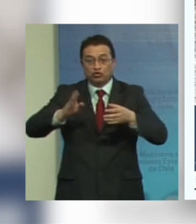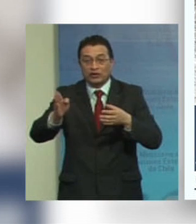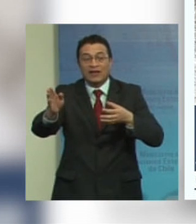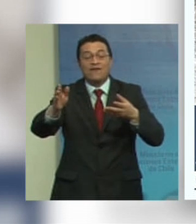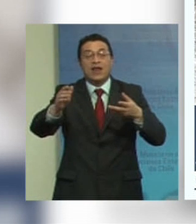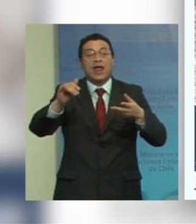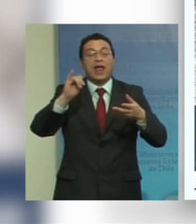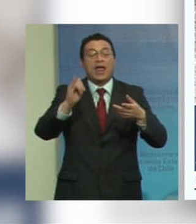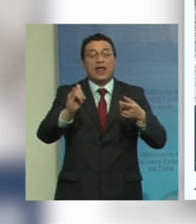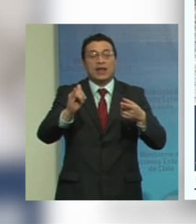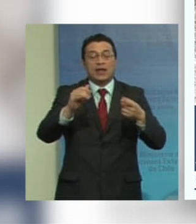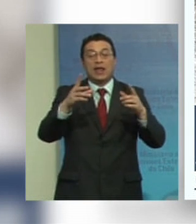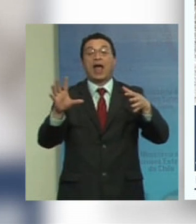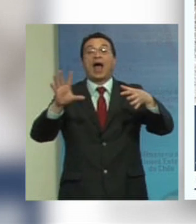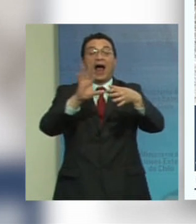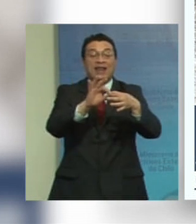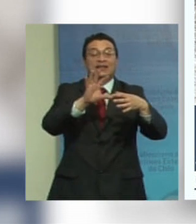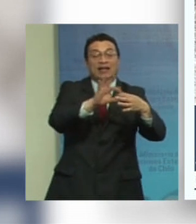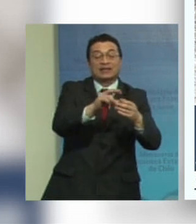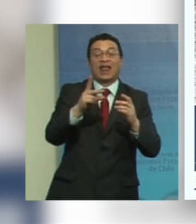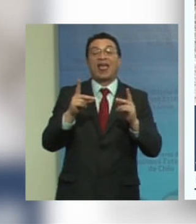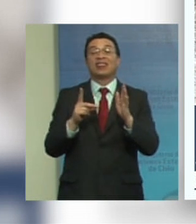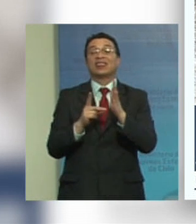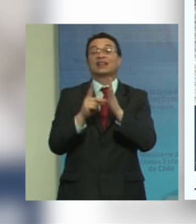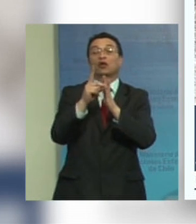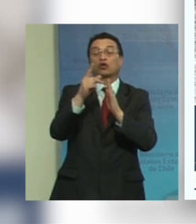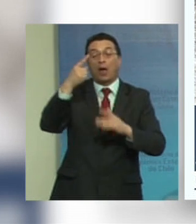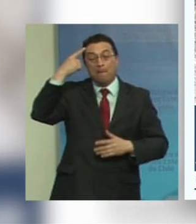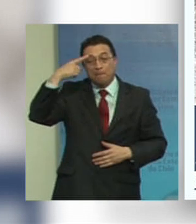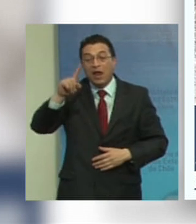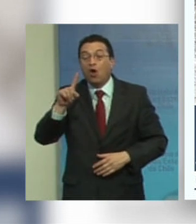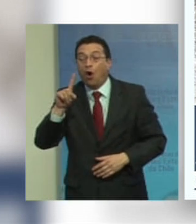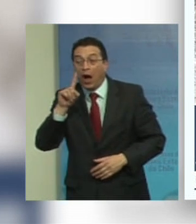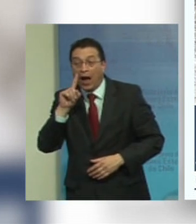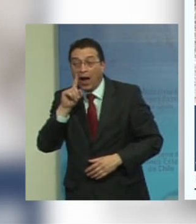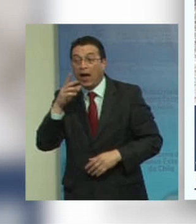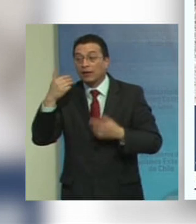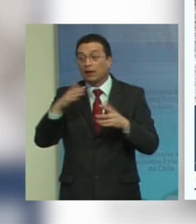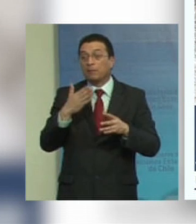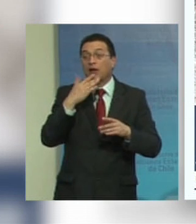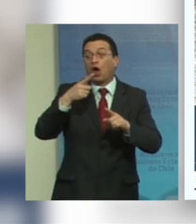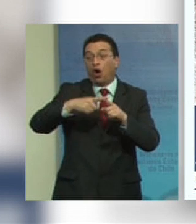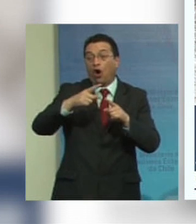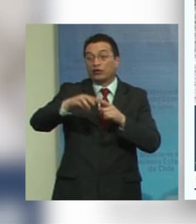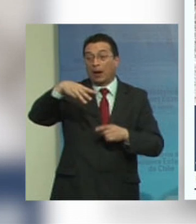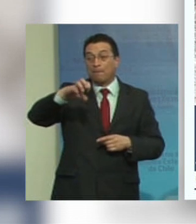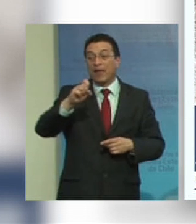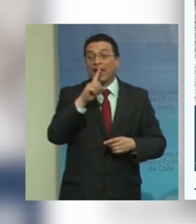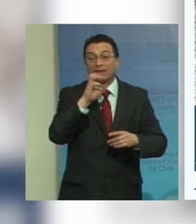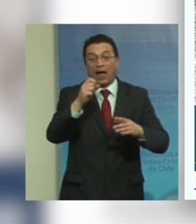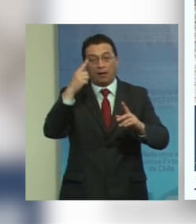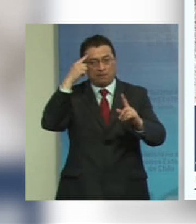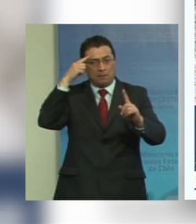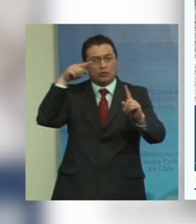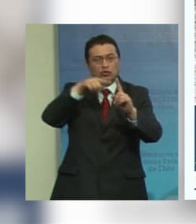alianzas para el desarrollo pero hay otras metas que están centradas en toda la población